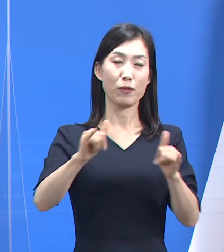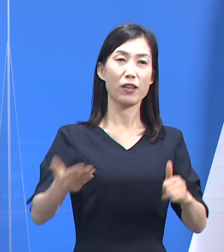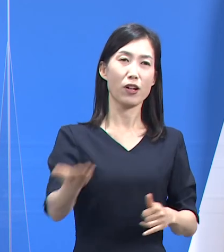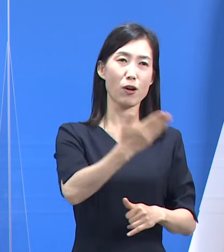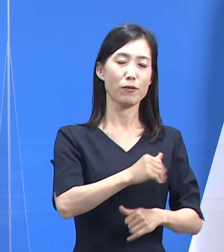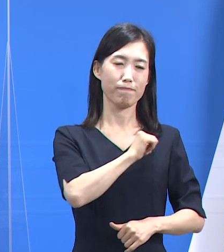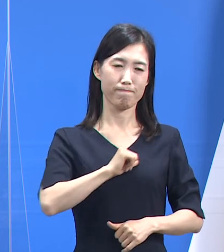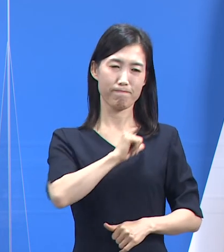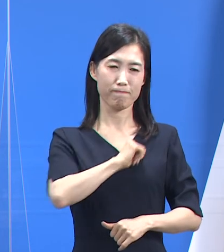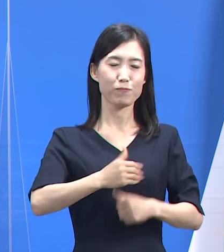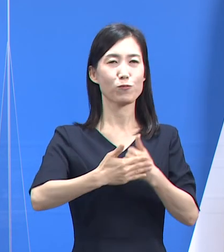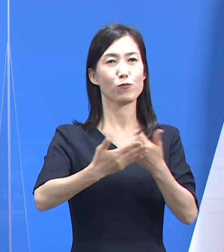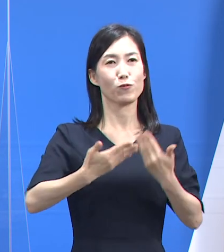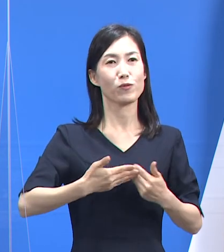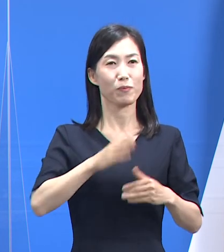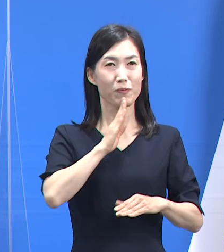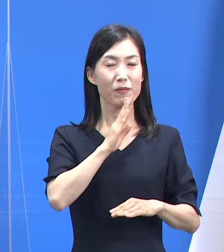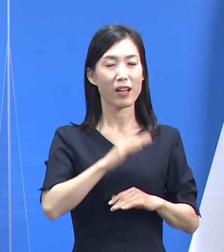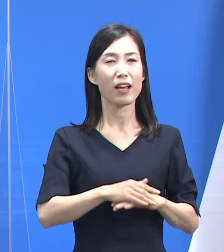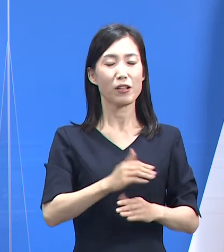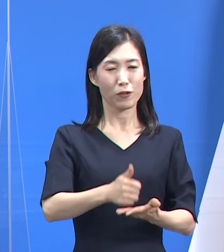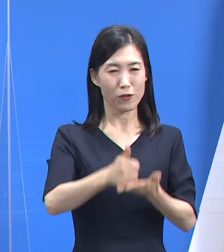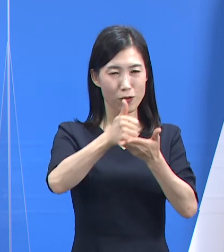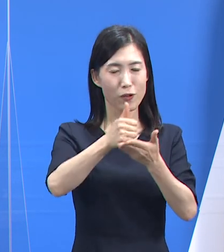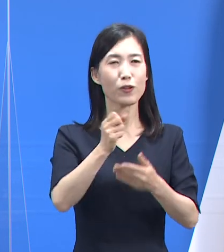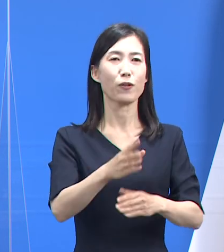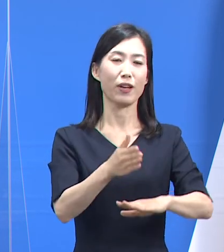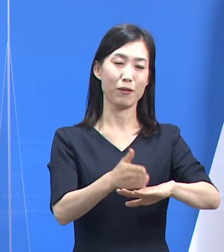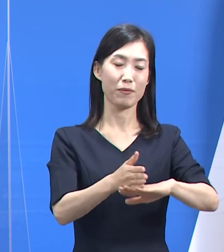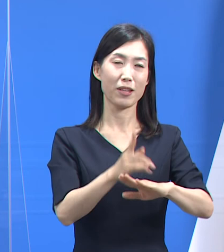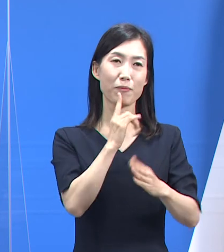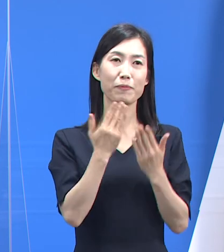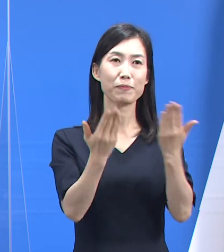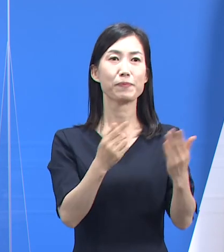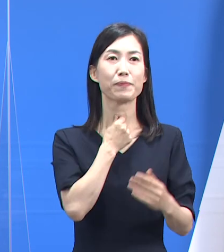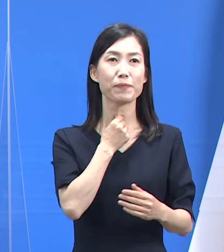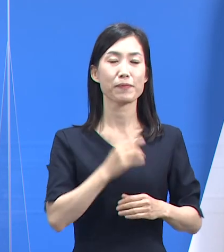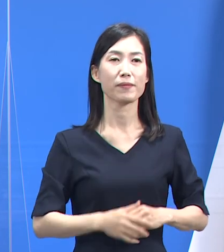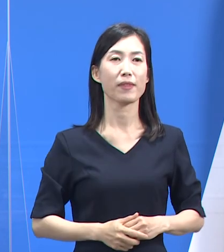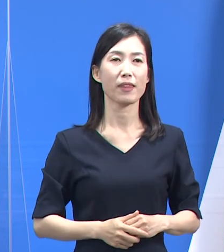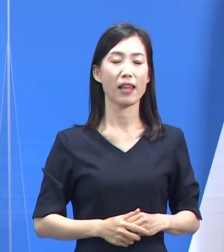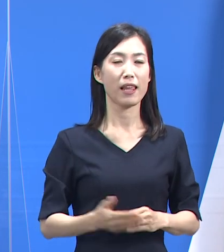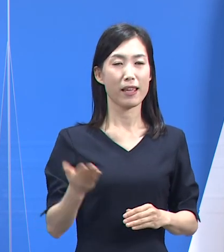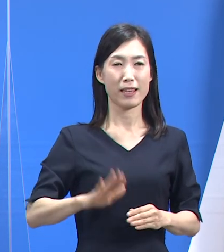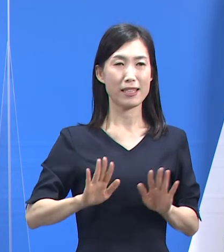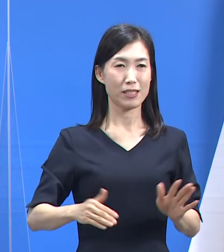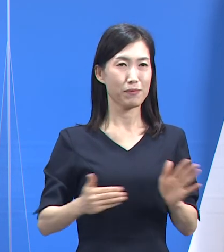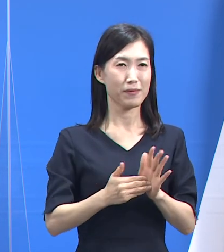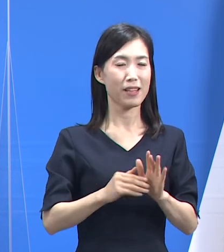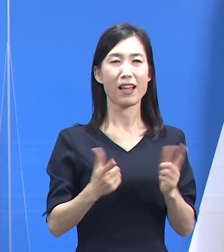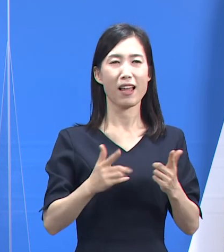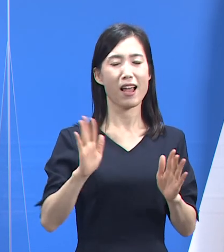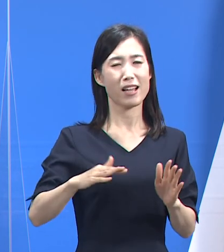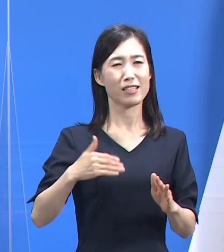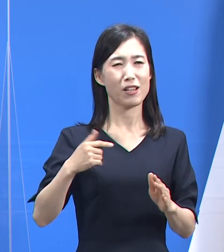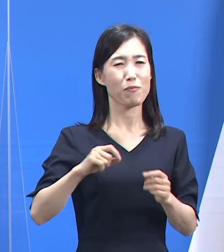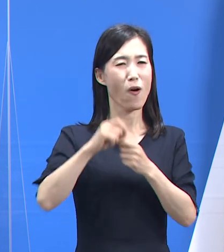덕분입니다. 존경과 감사의 인사를 드립니다. 하지만 아직 갈 길이 많이 남았습니다.